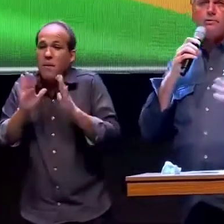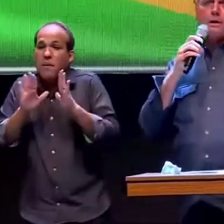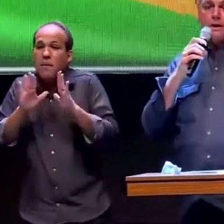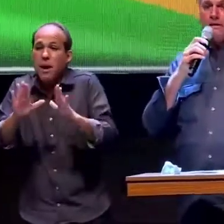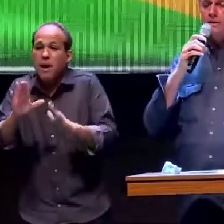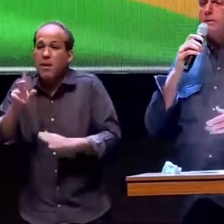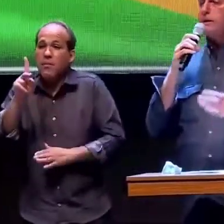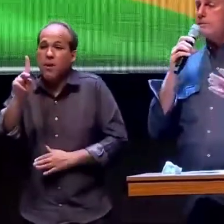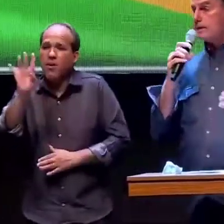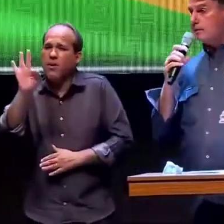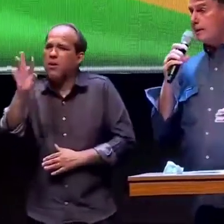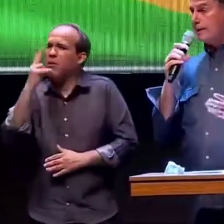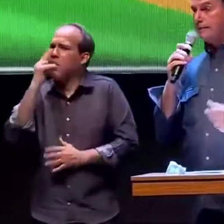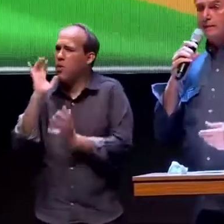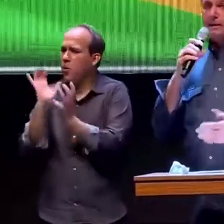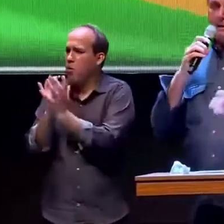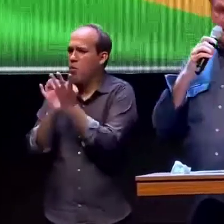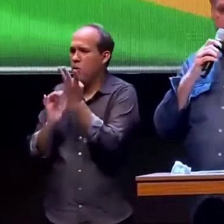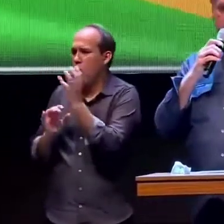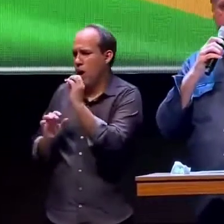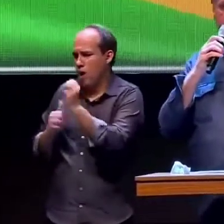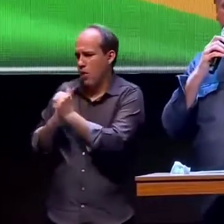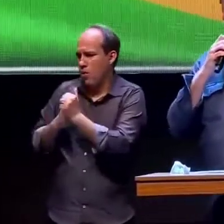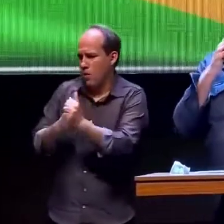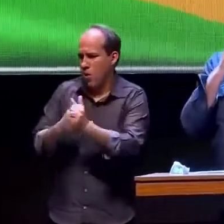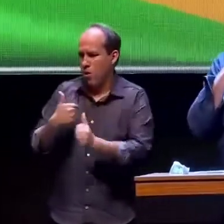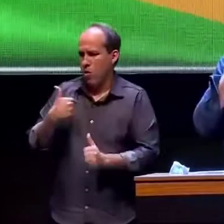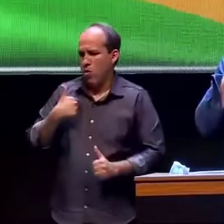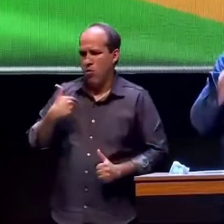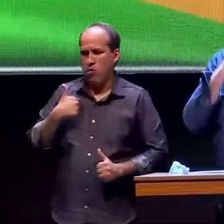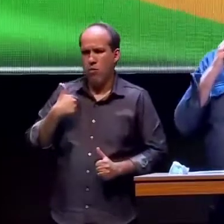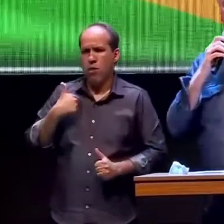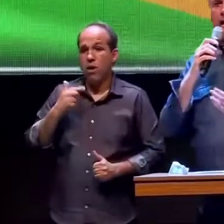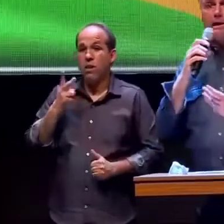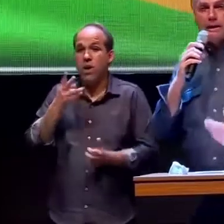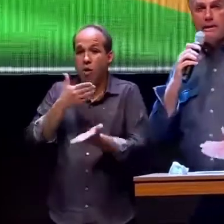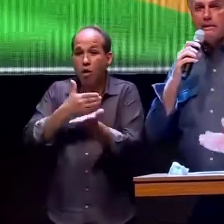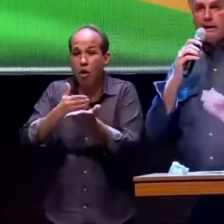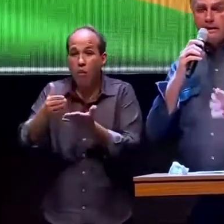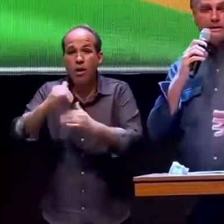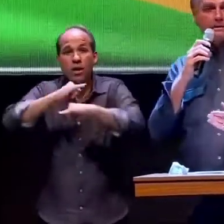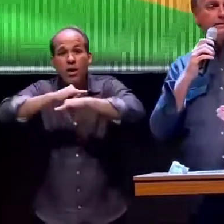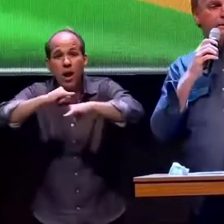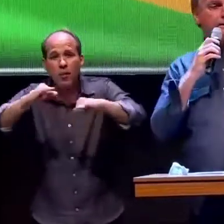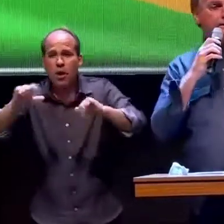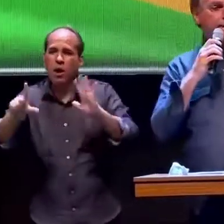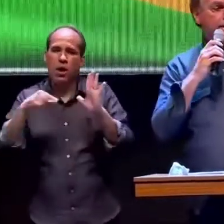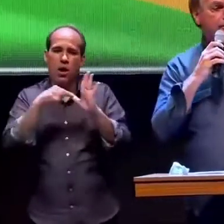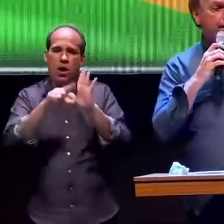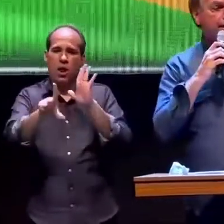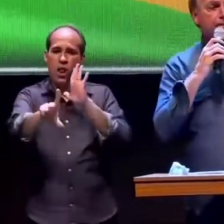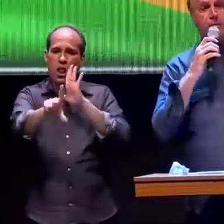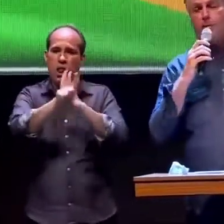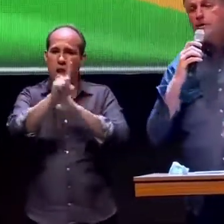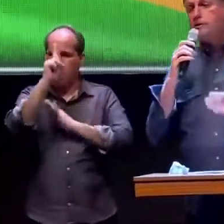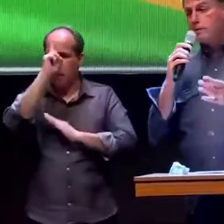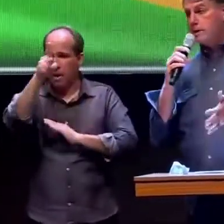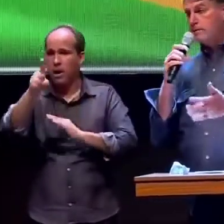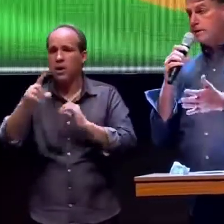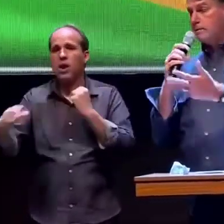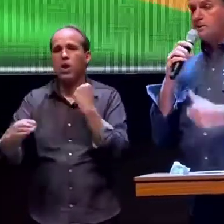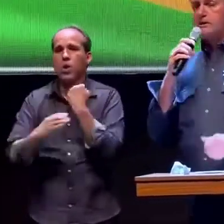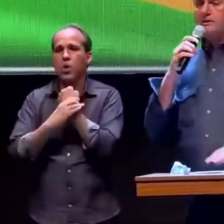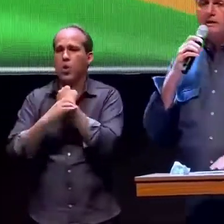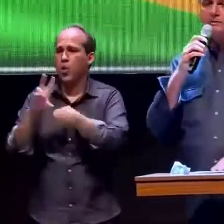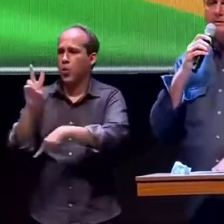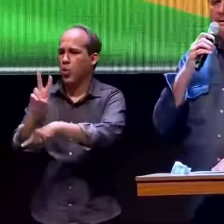que os 40 começaram me acompanhar porque quando entra na campanha a lei garante uma segurança por parte